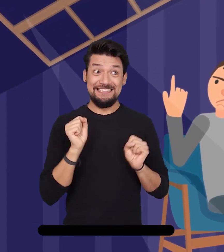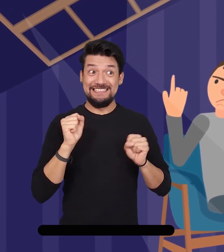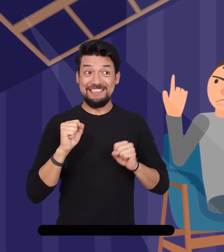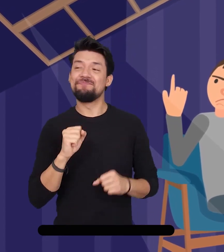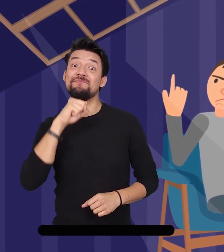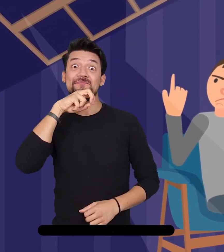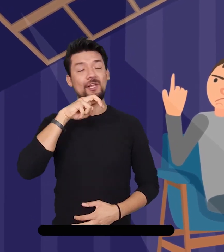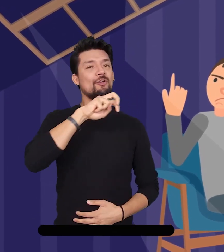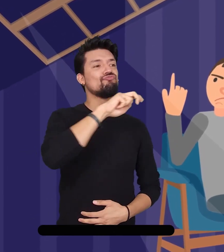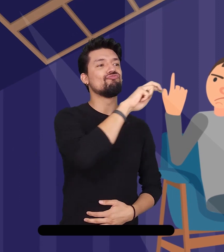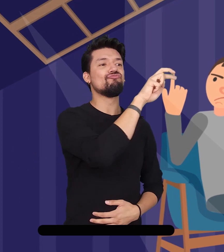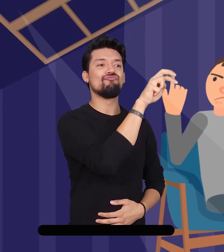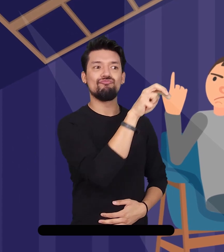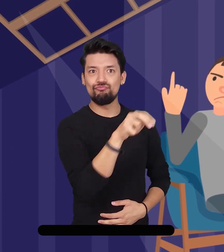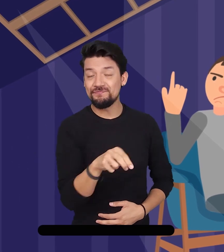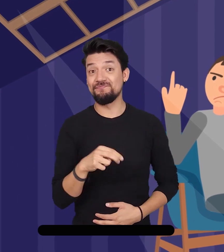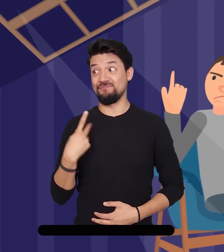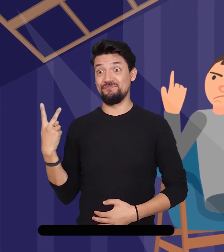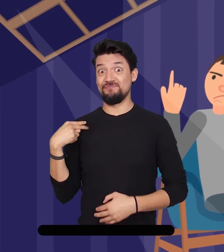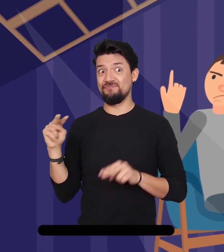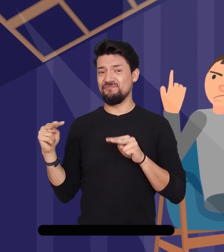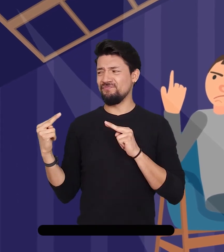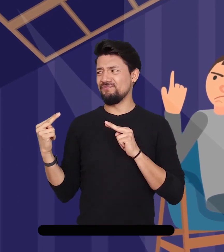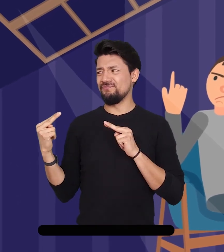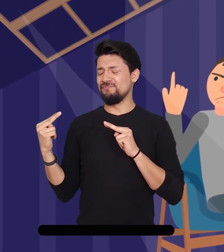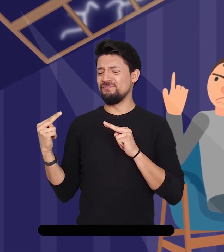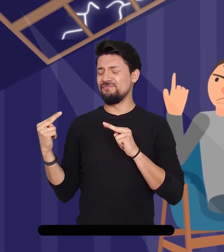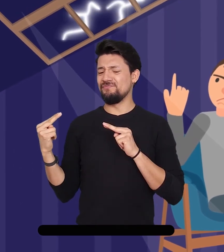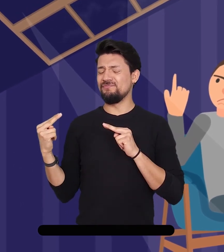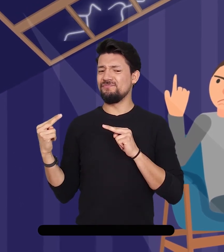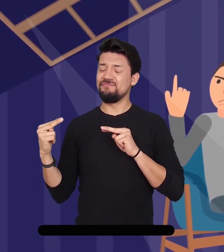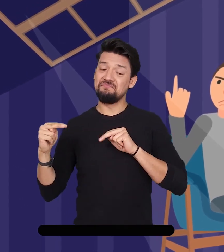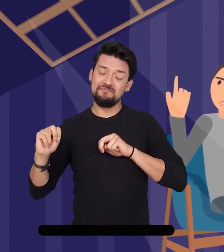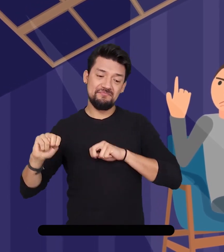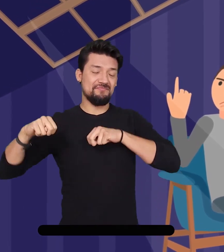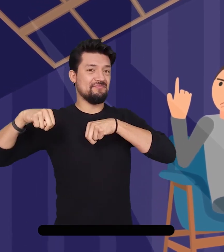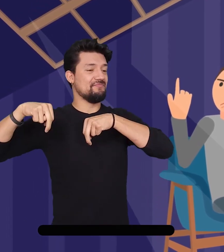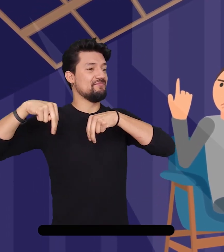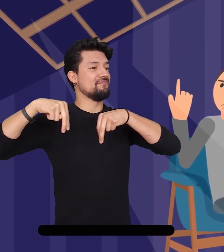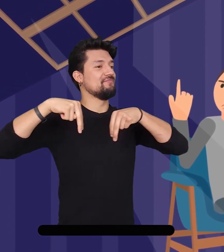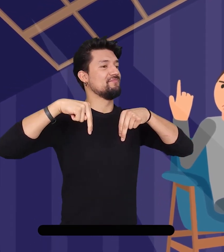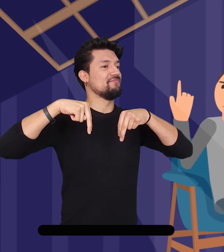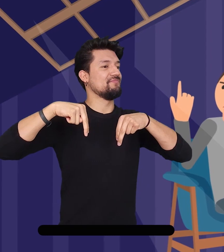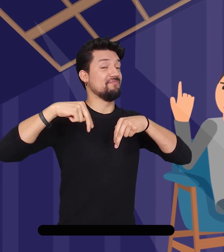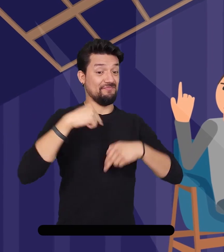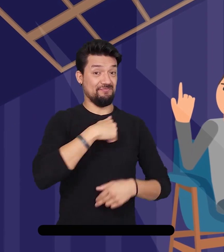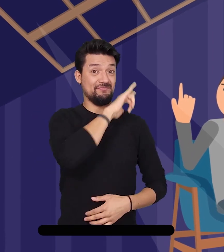invitó a continuar la charla en la cocina mientras se tomaban un café. Ellos aceptaron. Cuando Marcela